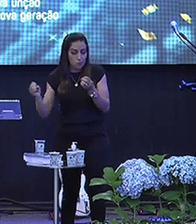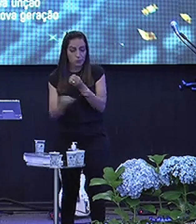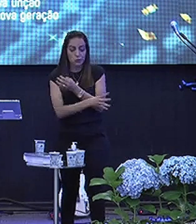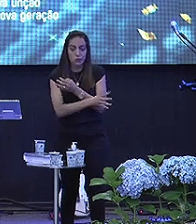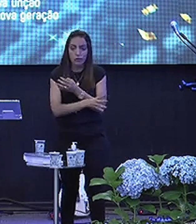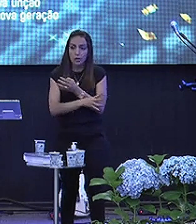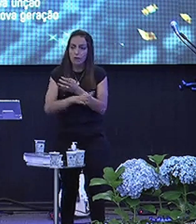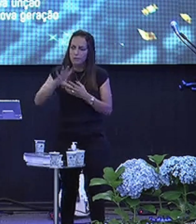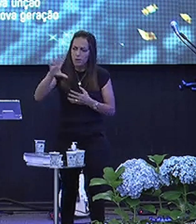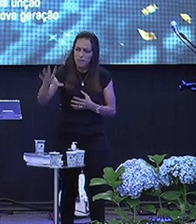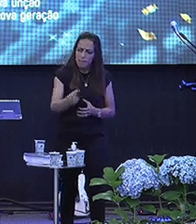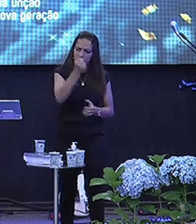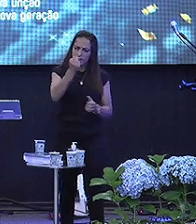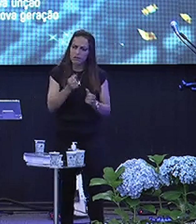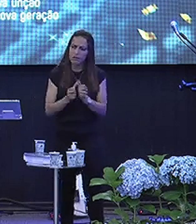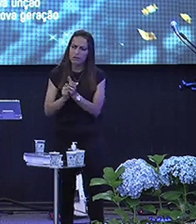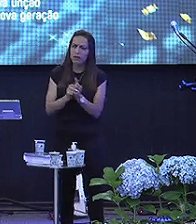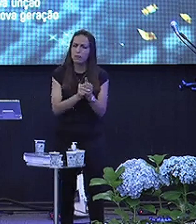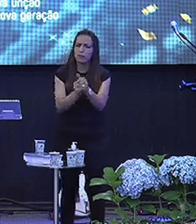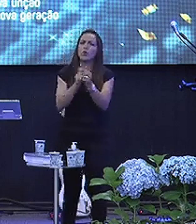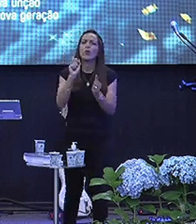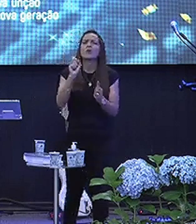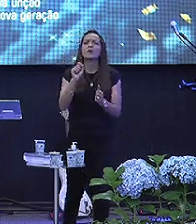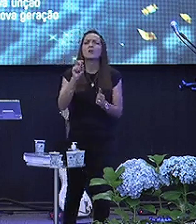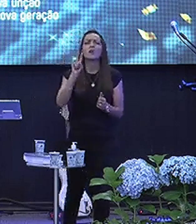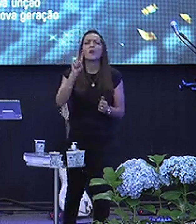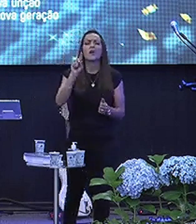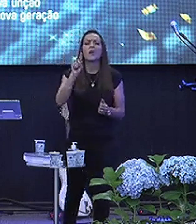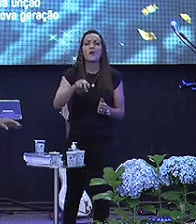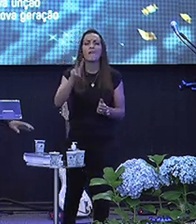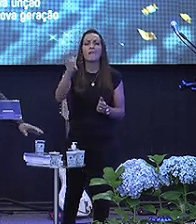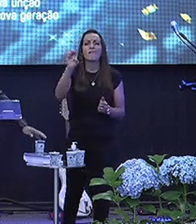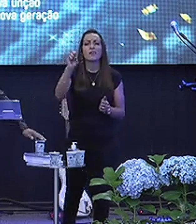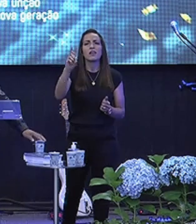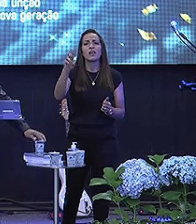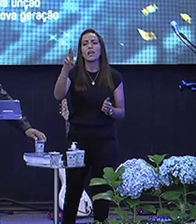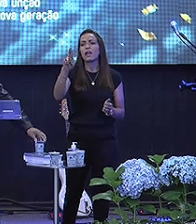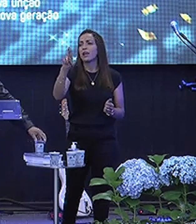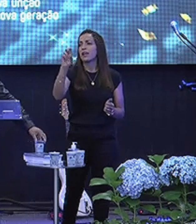pela mão E me leva Numa vereda Você sabe O é uma vereda Quem sabe O que é uma vereda